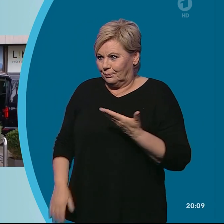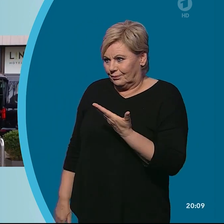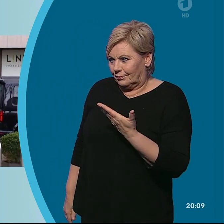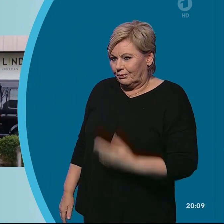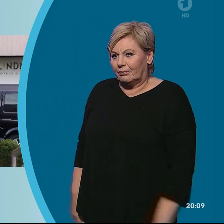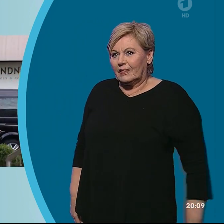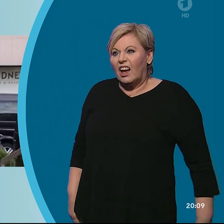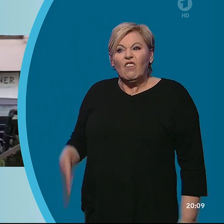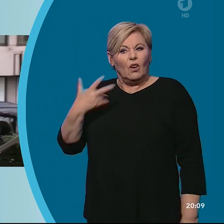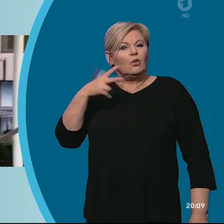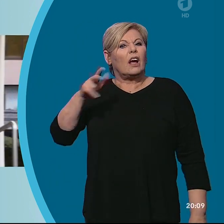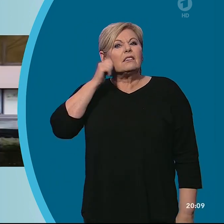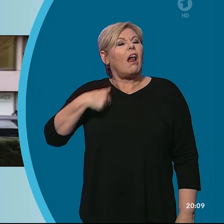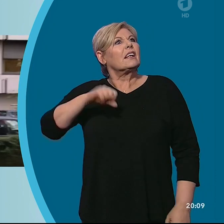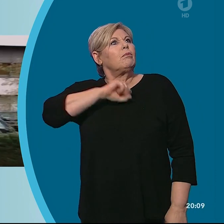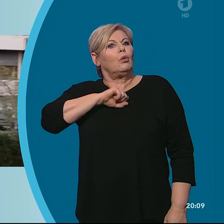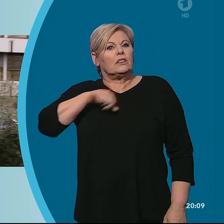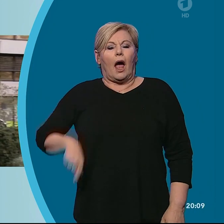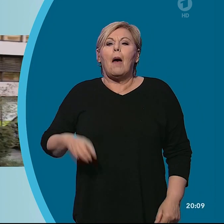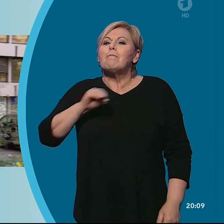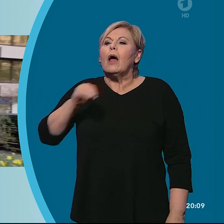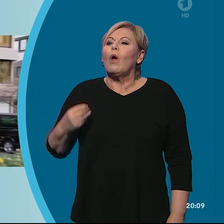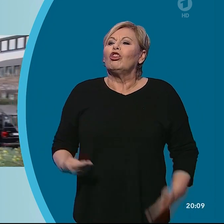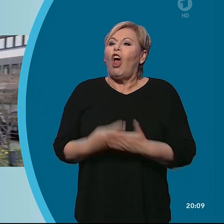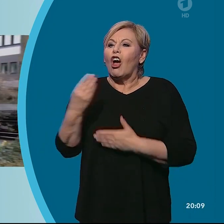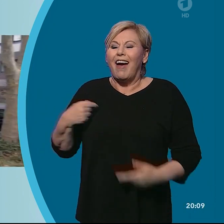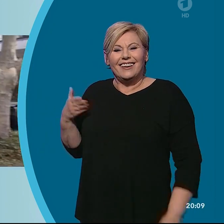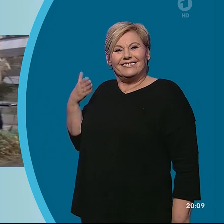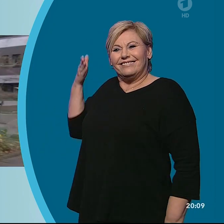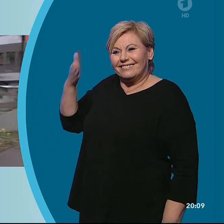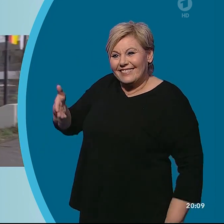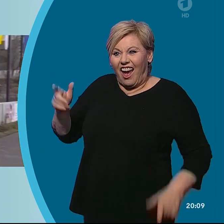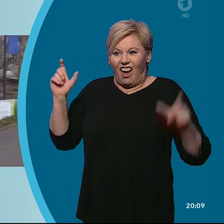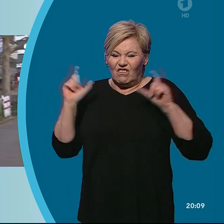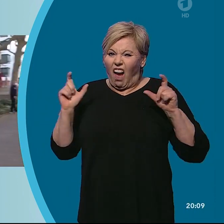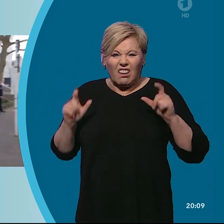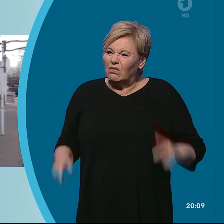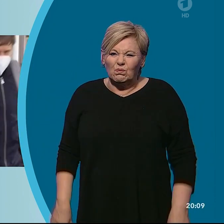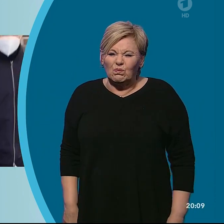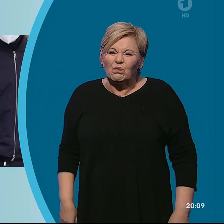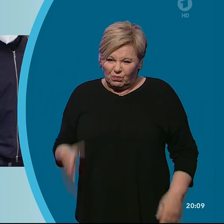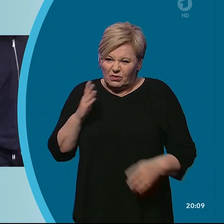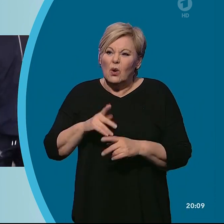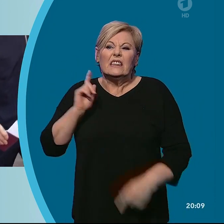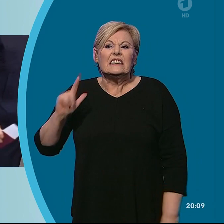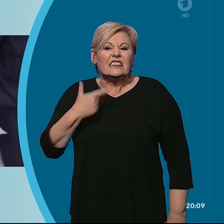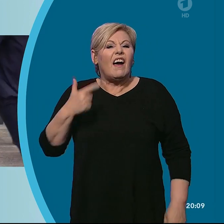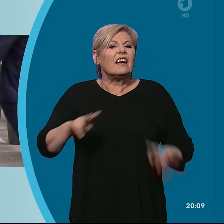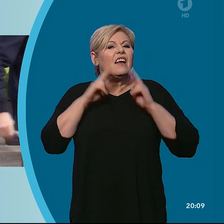Bukarest zu fliegen, ist für Manuel Neuer alles andere als eine Feierreise. Es geht nämlich darum, auch im zweiten WM-Qualifikationsspiel zu